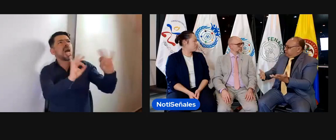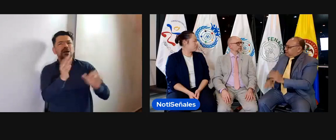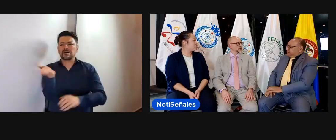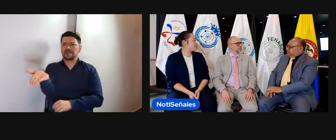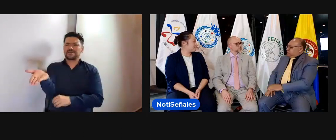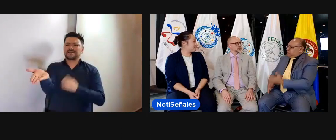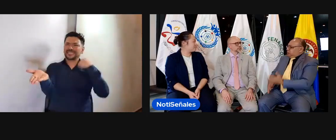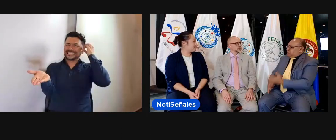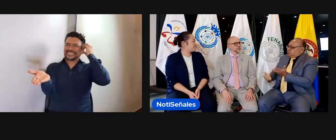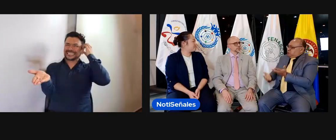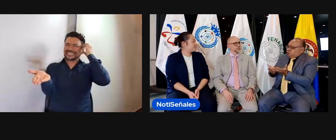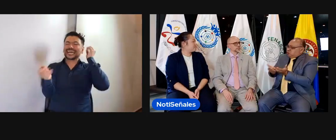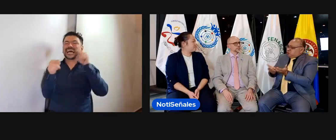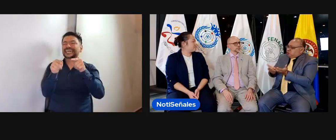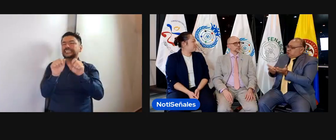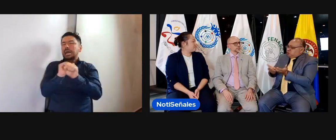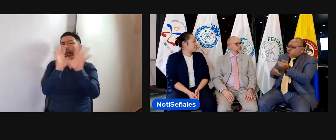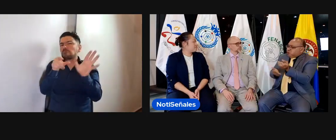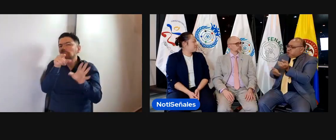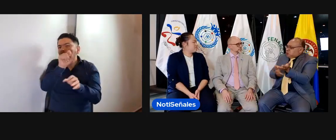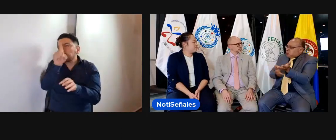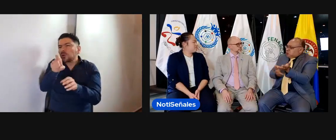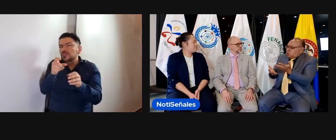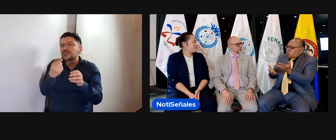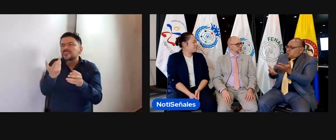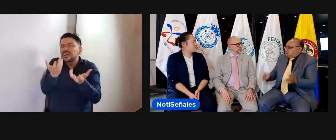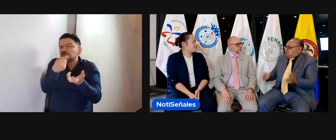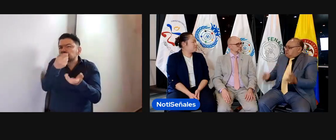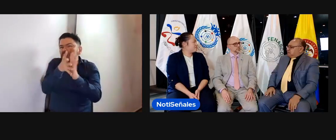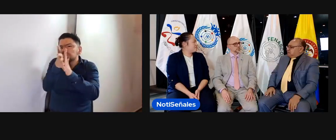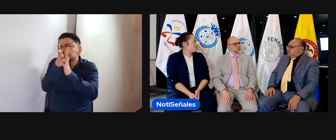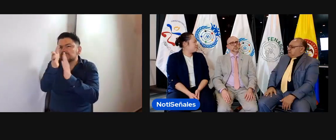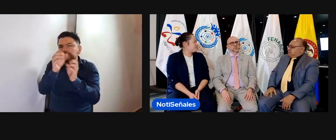suspendido, cómo se daría ese manejo? ¿Cuáles serían esos consejos o esas recomendaciones?